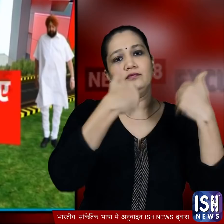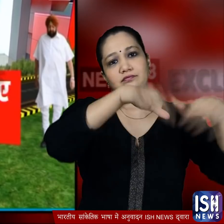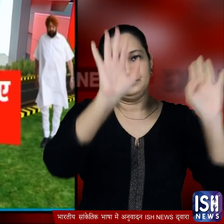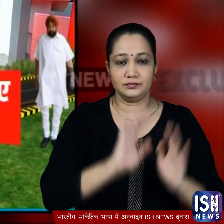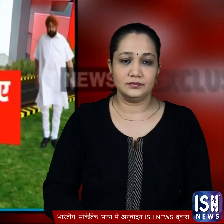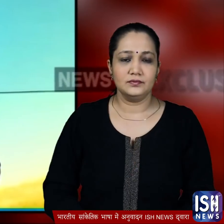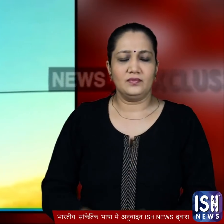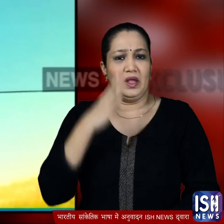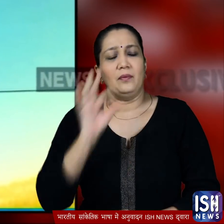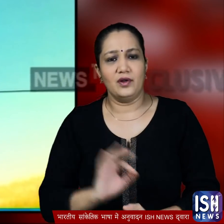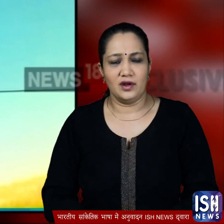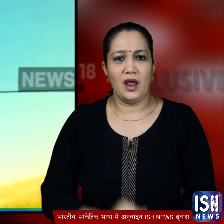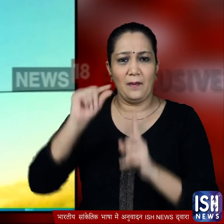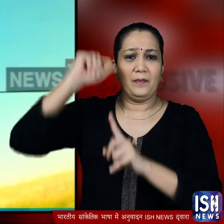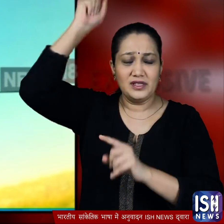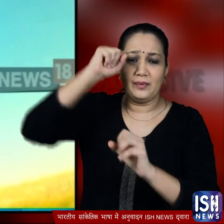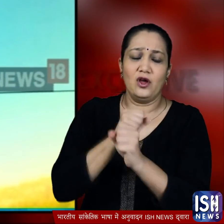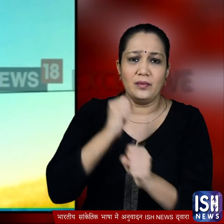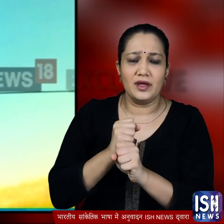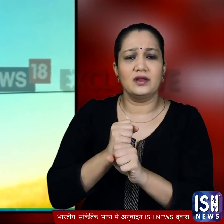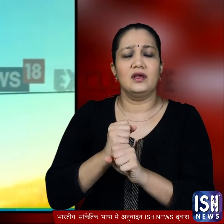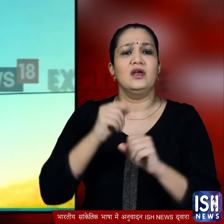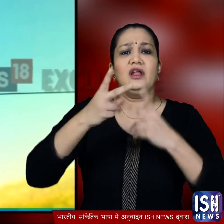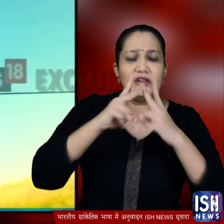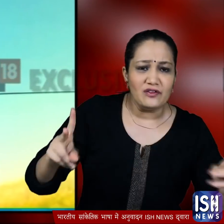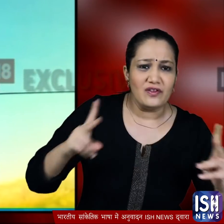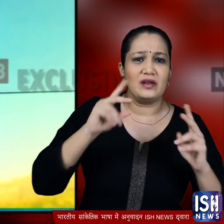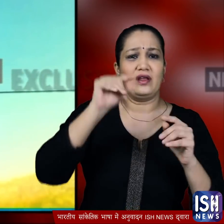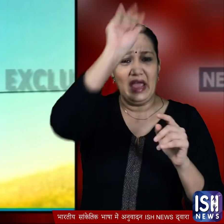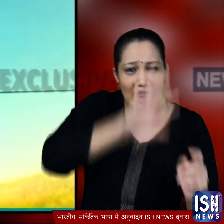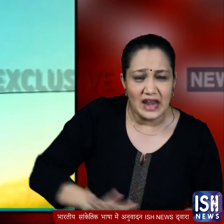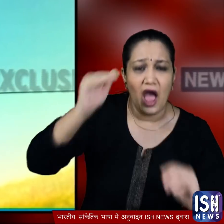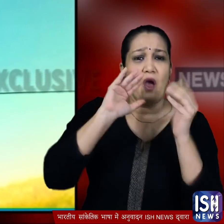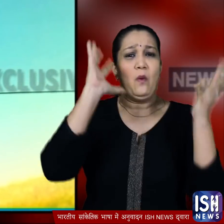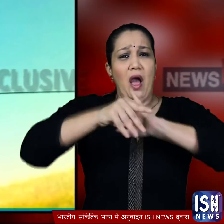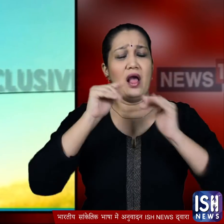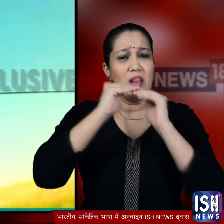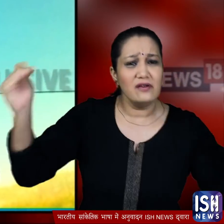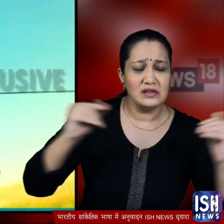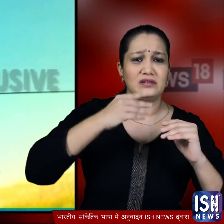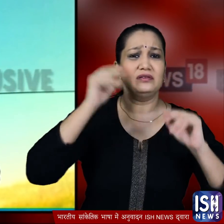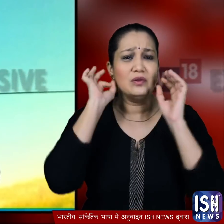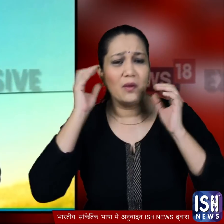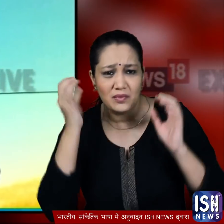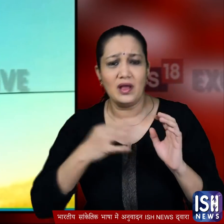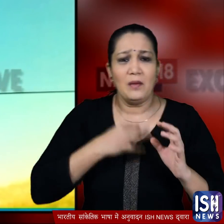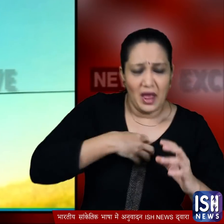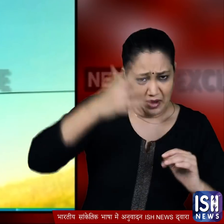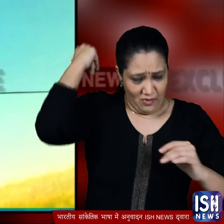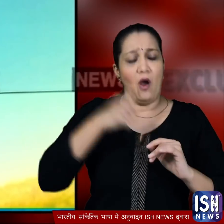सोबात के एक बाती है कि पंजाब सरकार ने राश्ट्रिय और अंतराश्ट्रिय स्तर पर मेडल जीतने वाले दिव्यांग खिलाडियों और अथलीट को नौकरी देने का बादा